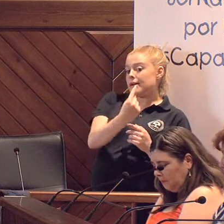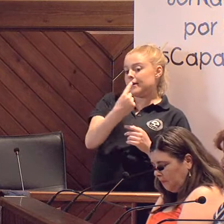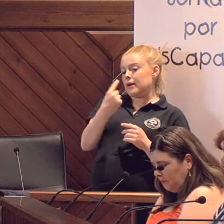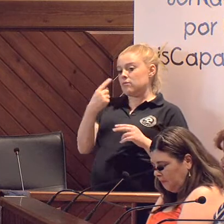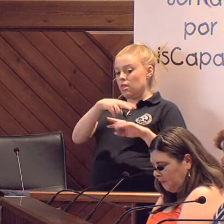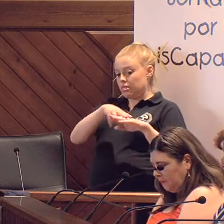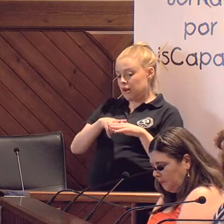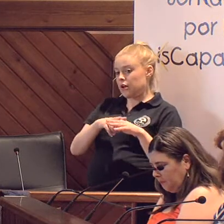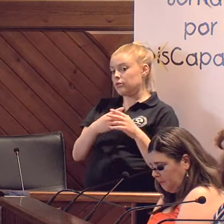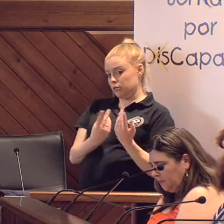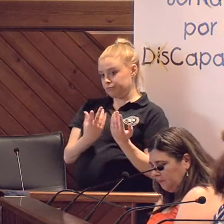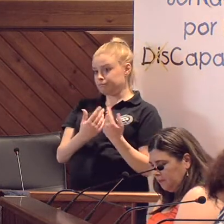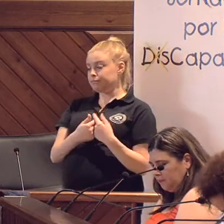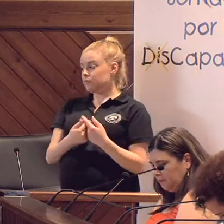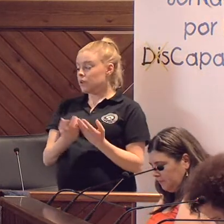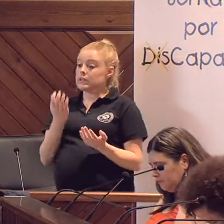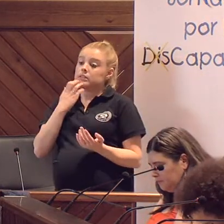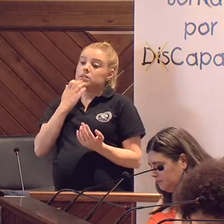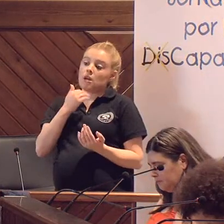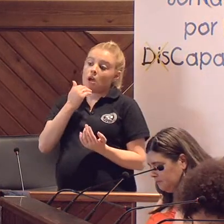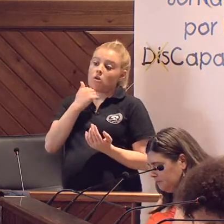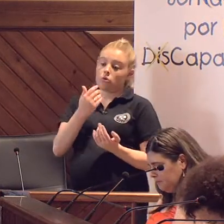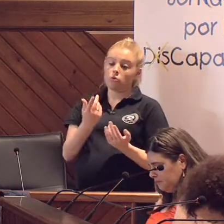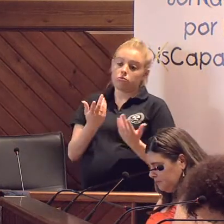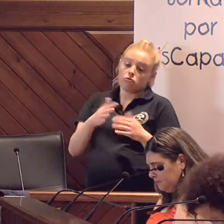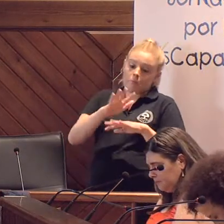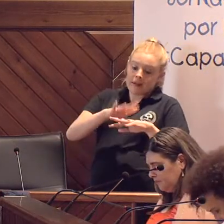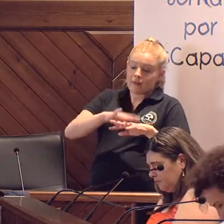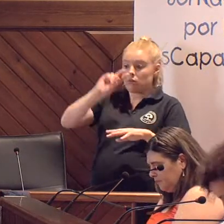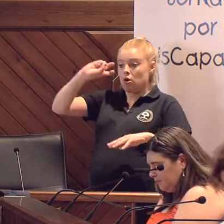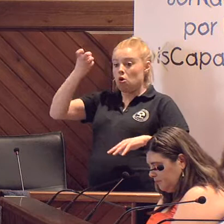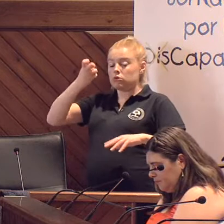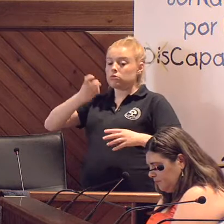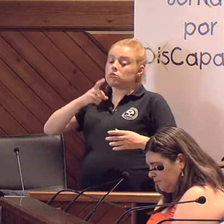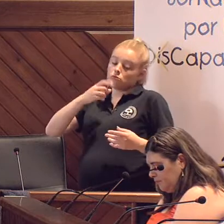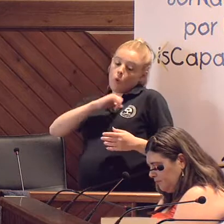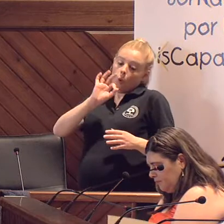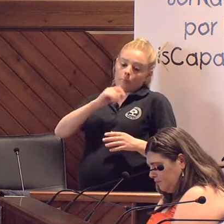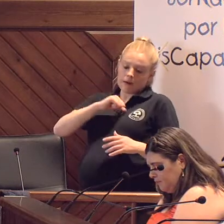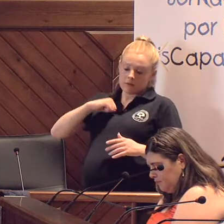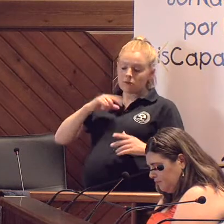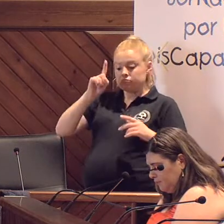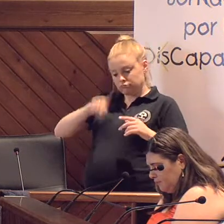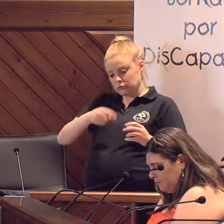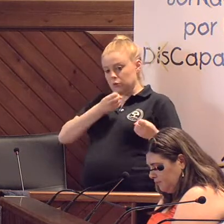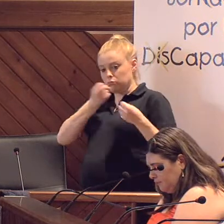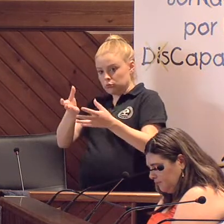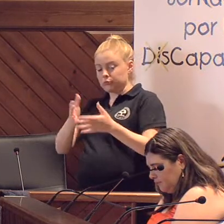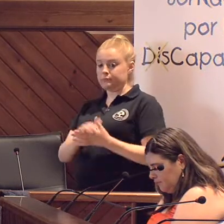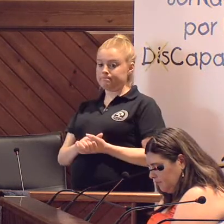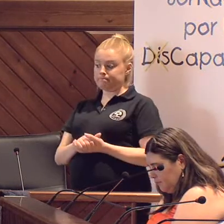delegación que corresponda y también si hay cosas que haya que trasladar a otras Administraciones o particulares, pues también se le trasladará.